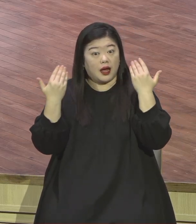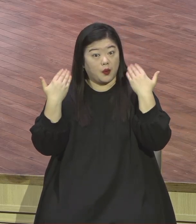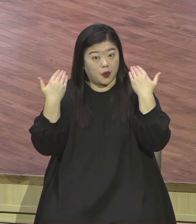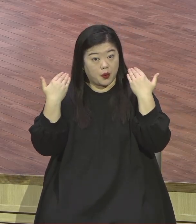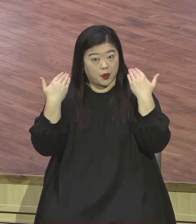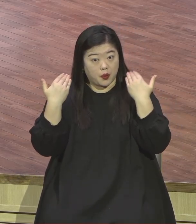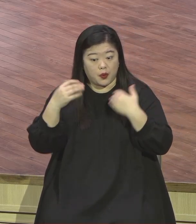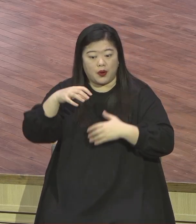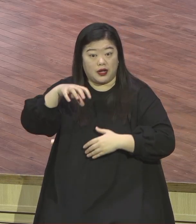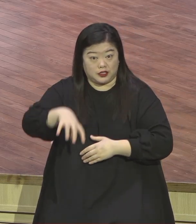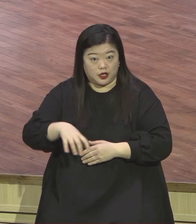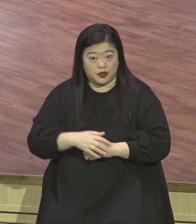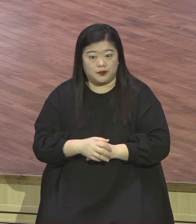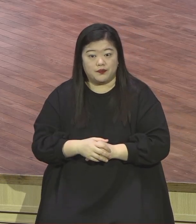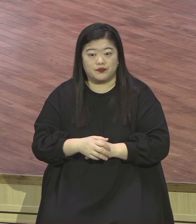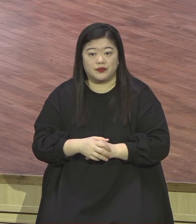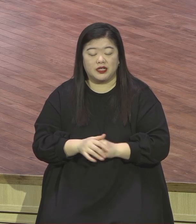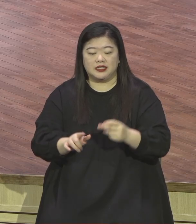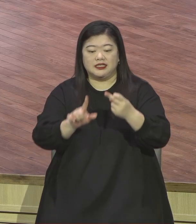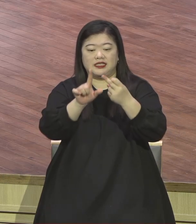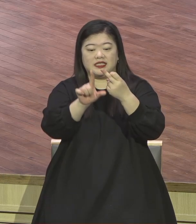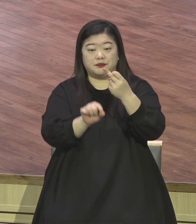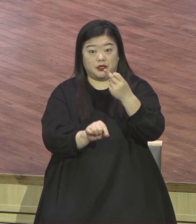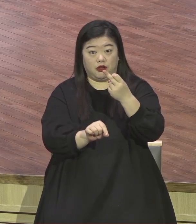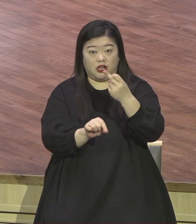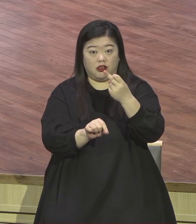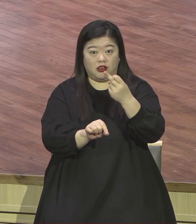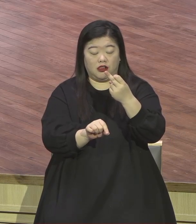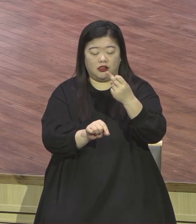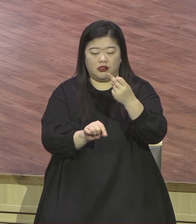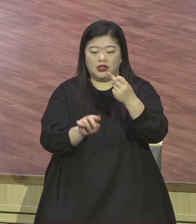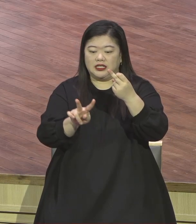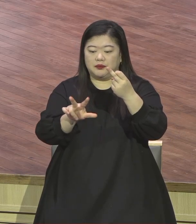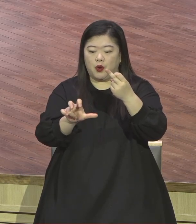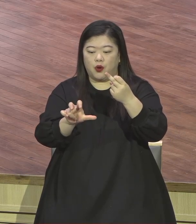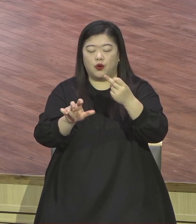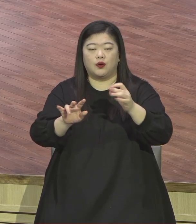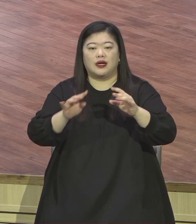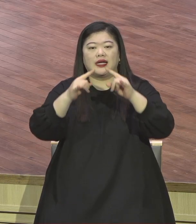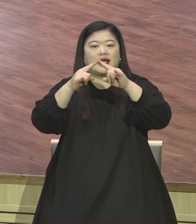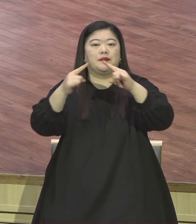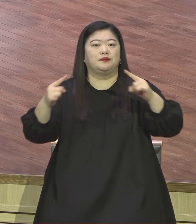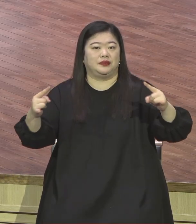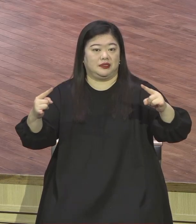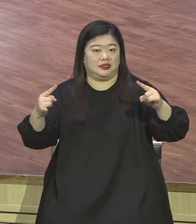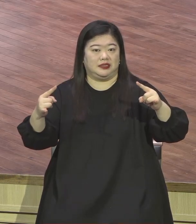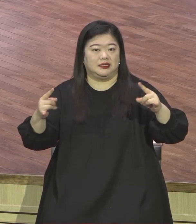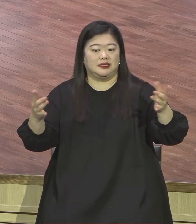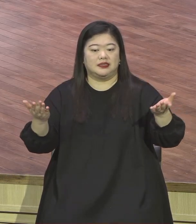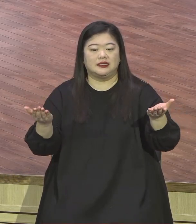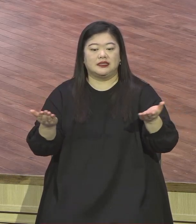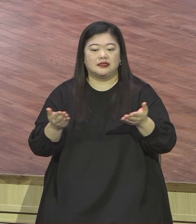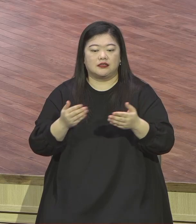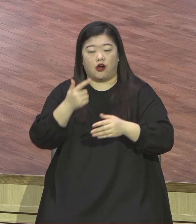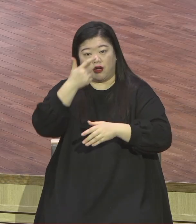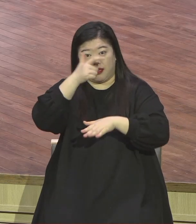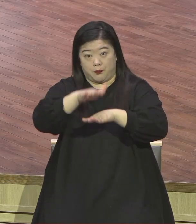크리스마스 캠프를 RLS에서 했는데 1세대 목사님들이 가지고 있는 성탄의